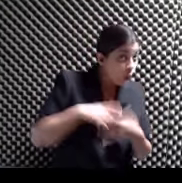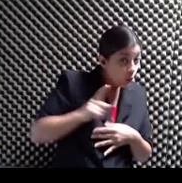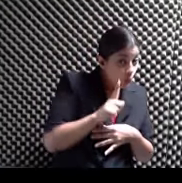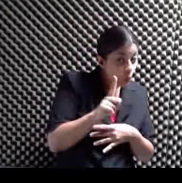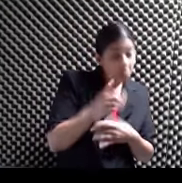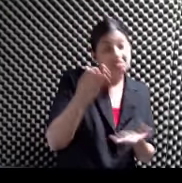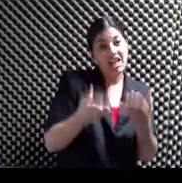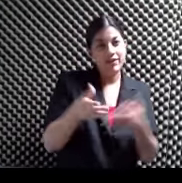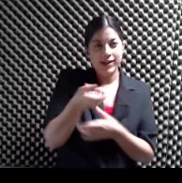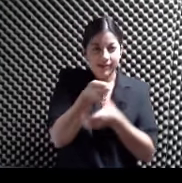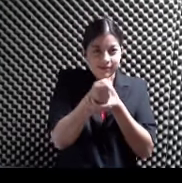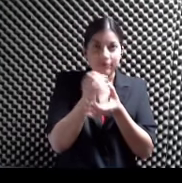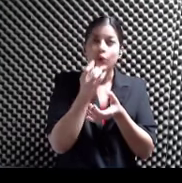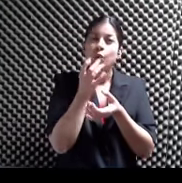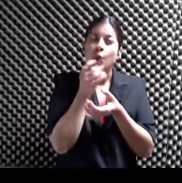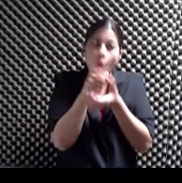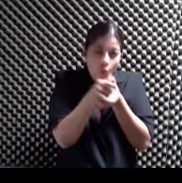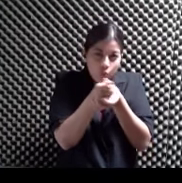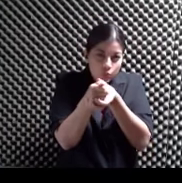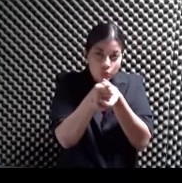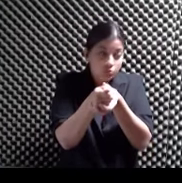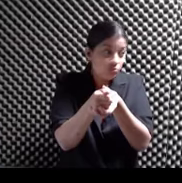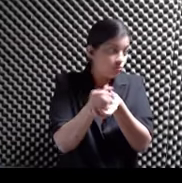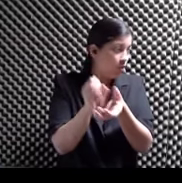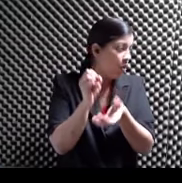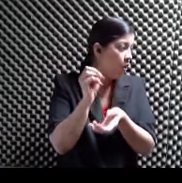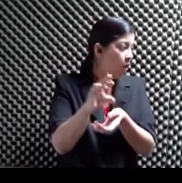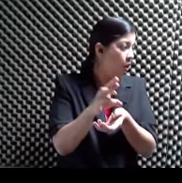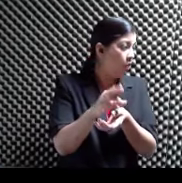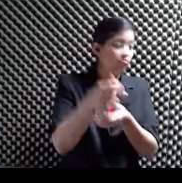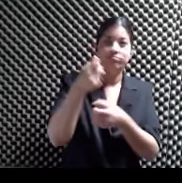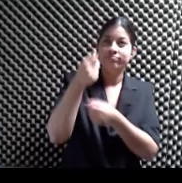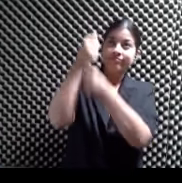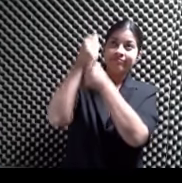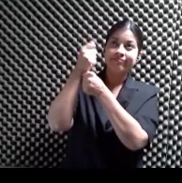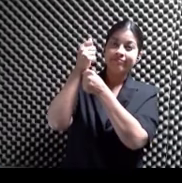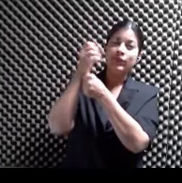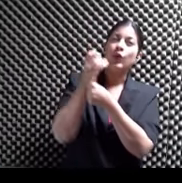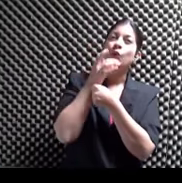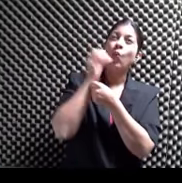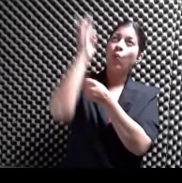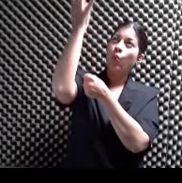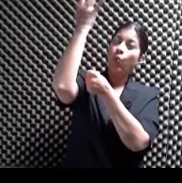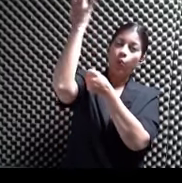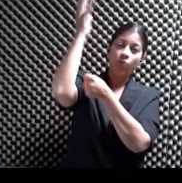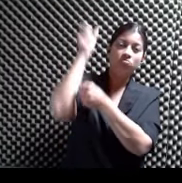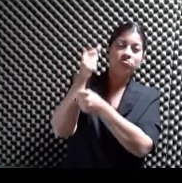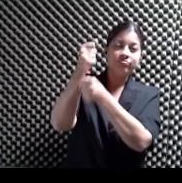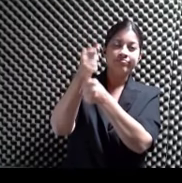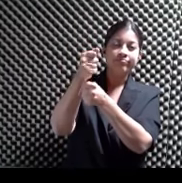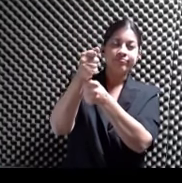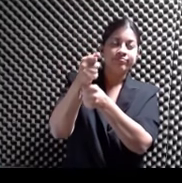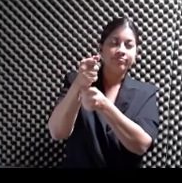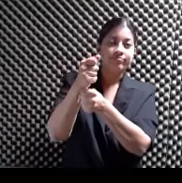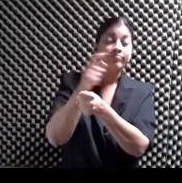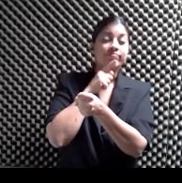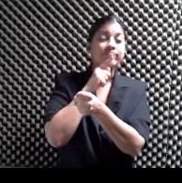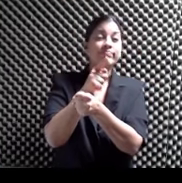O quizás de hacho O como se llama Ajá Alguna antorcha Que pueda Una antorcha Y entonces Se echa esa penca En el río Y